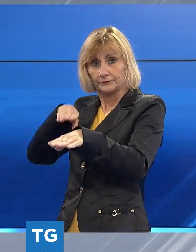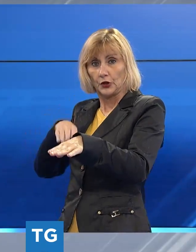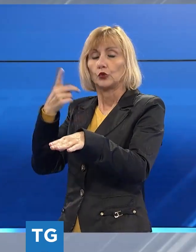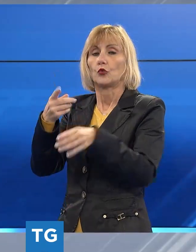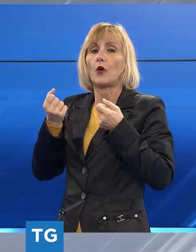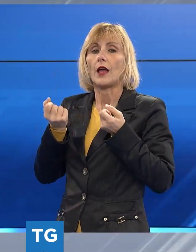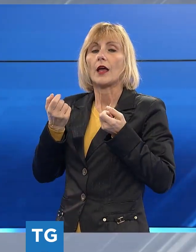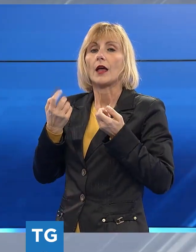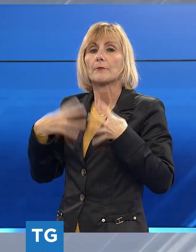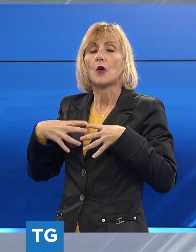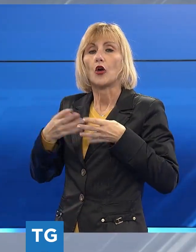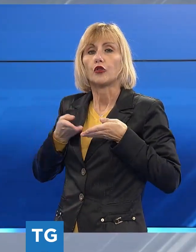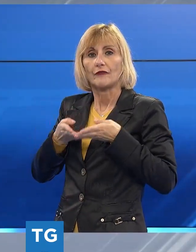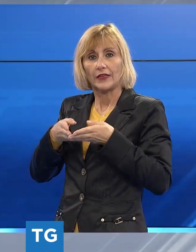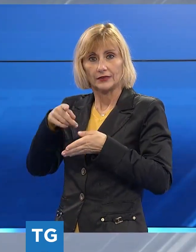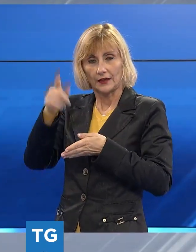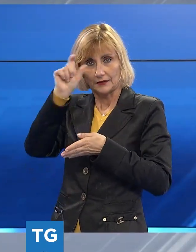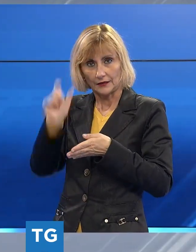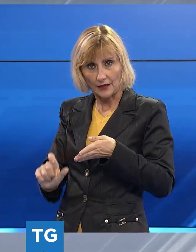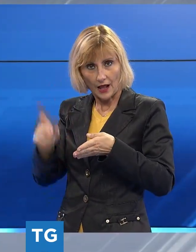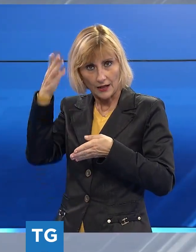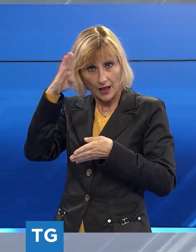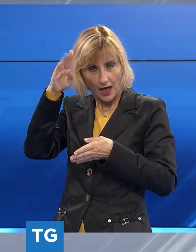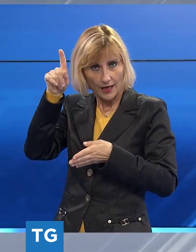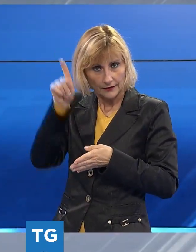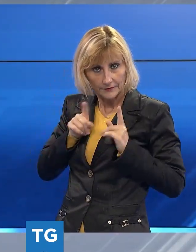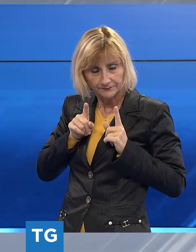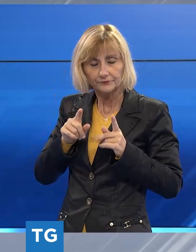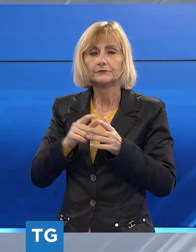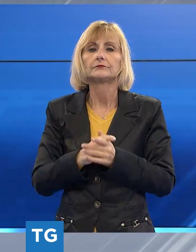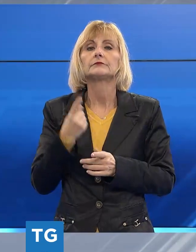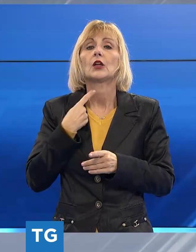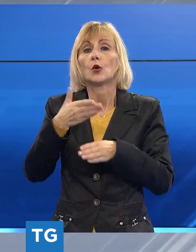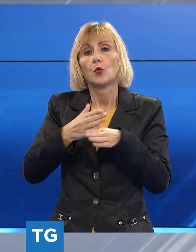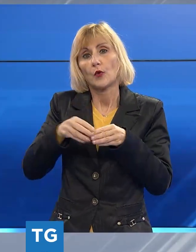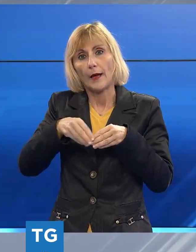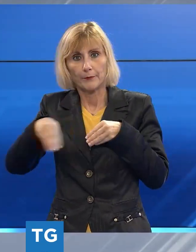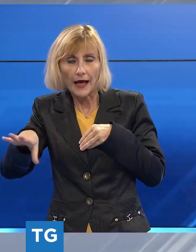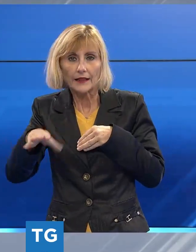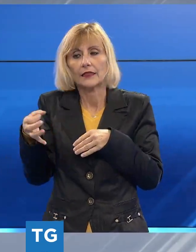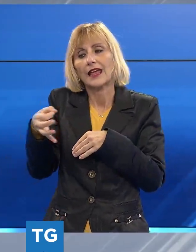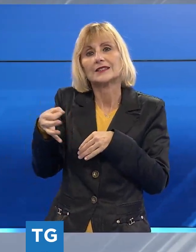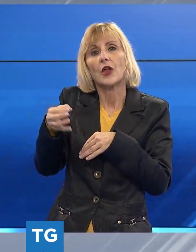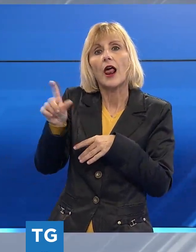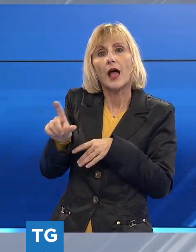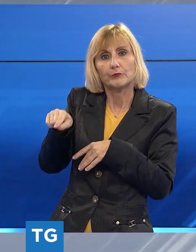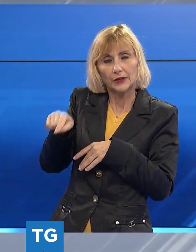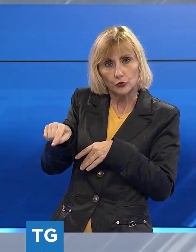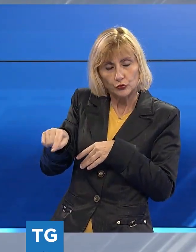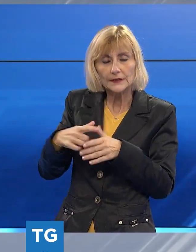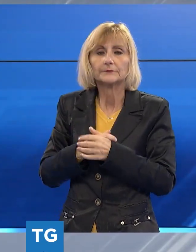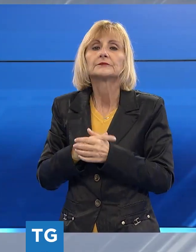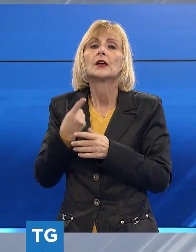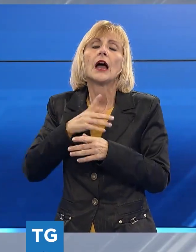italiana. Parte dei naufraghi sono state inviate all'hotspot di Lampedusa, mentre il grosso delle persone tratte in soccorso,